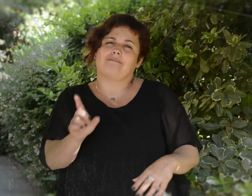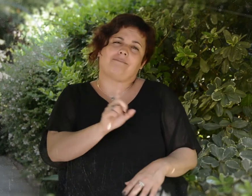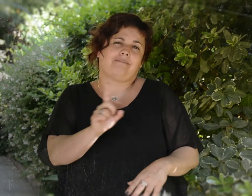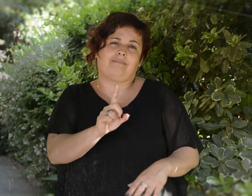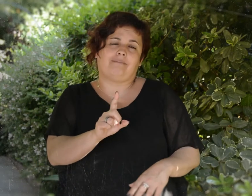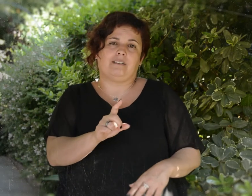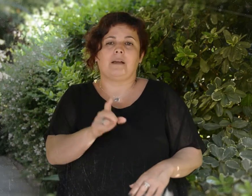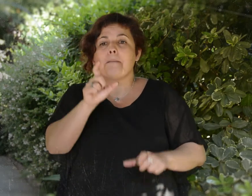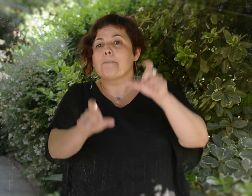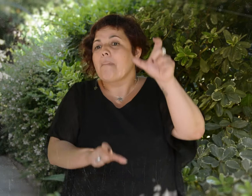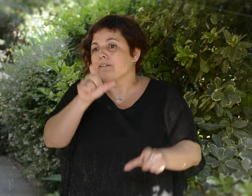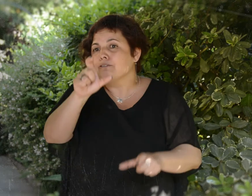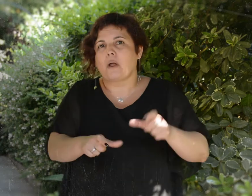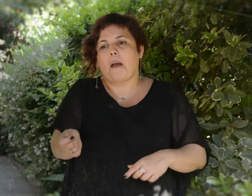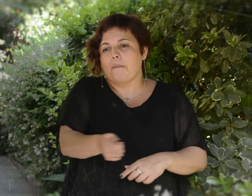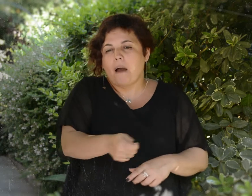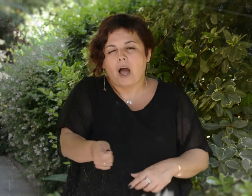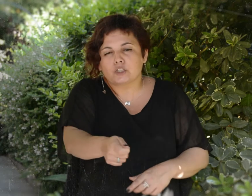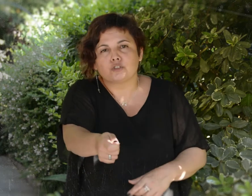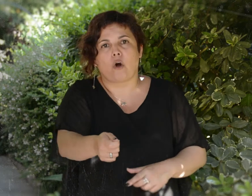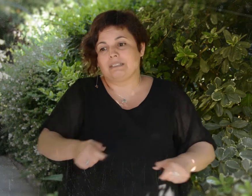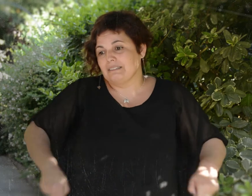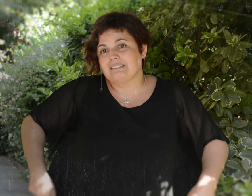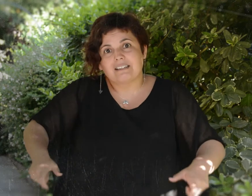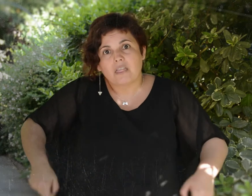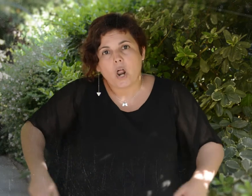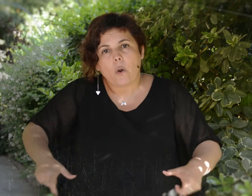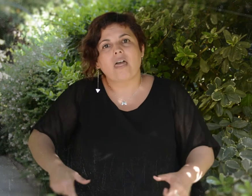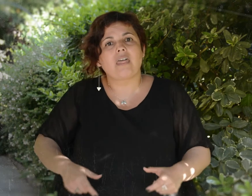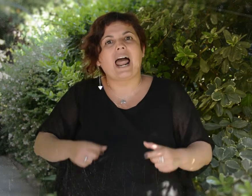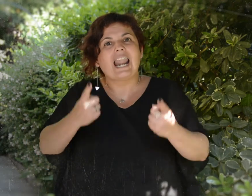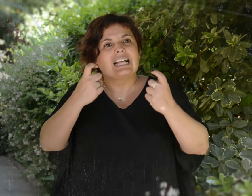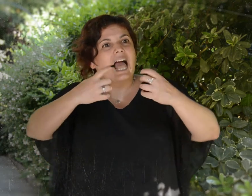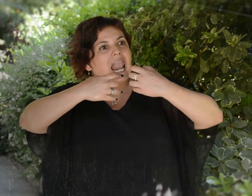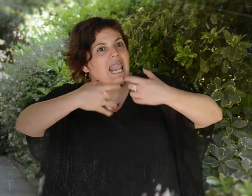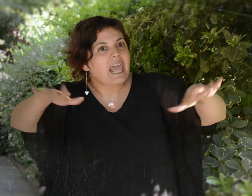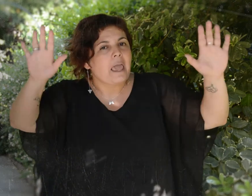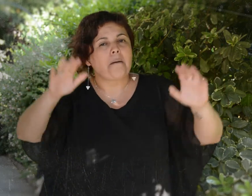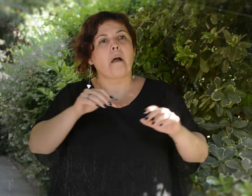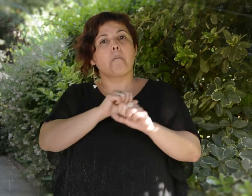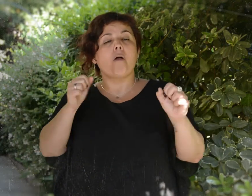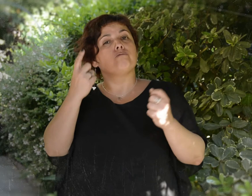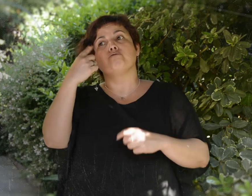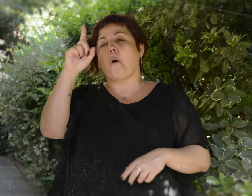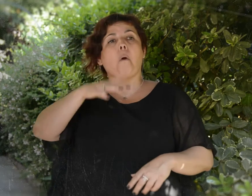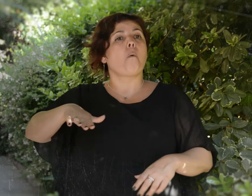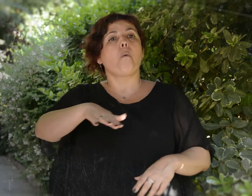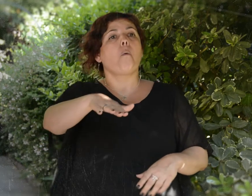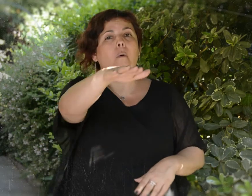Las personas que utilizan bastón o silla de ruedas requieren espacios despejados que permitan su circulación. Si mueves